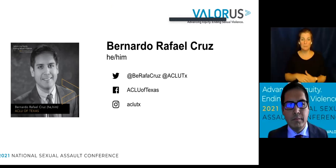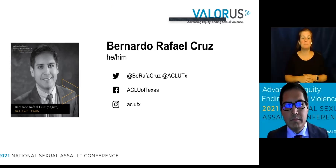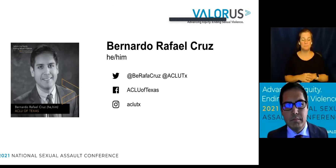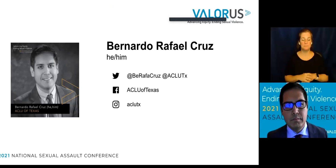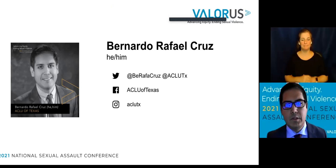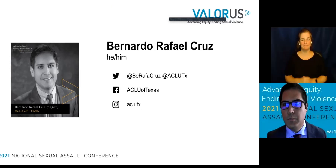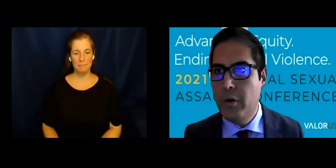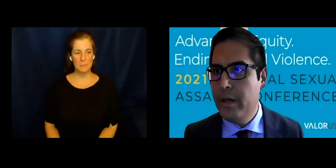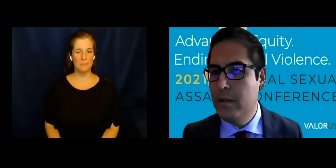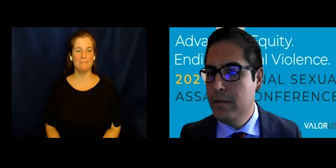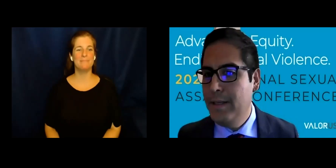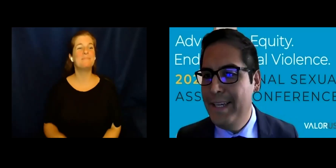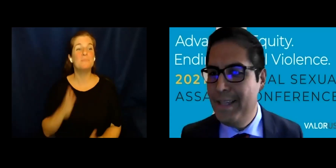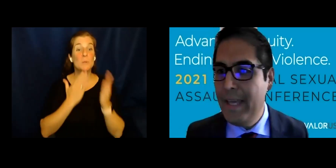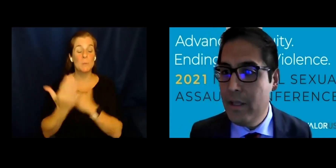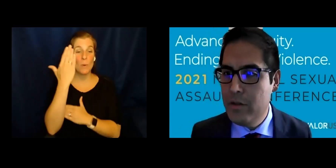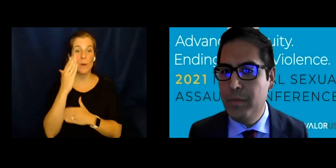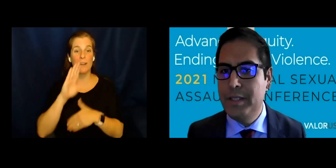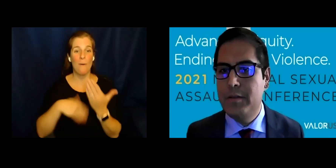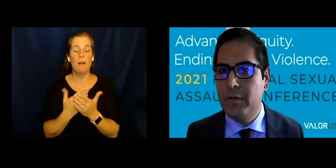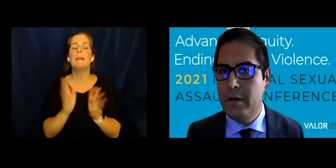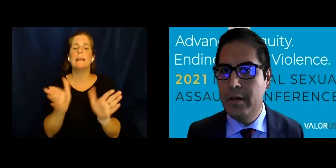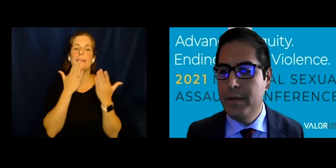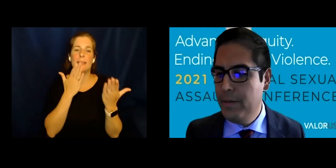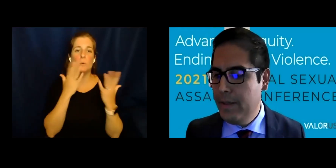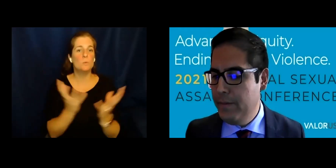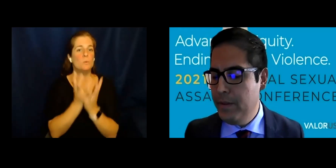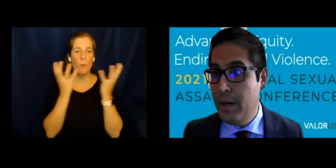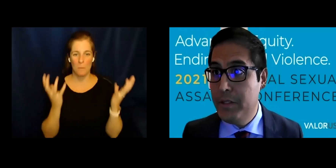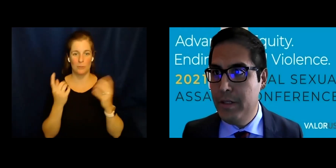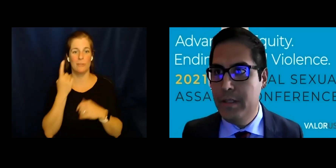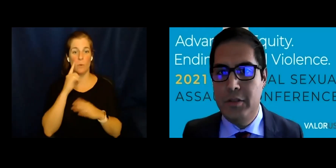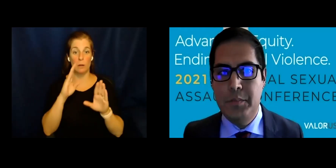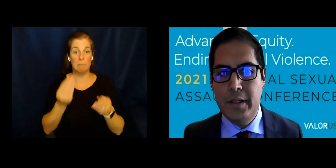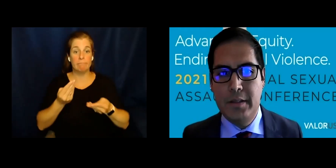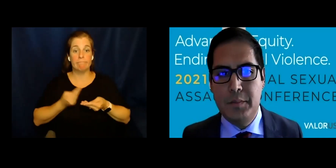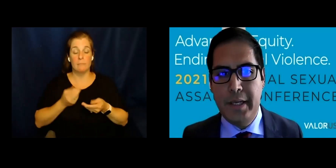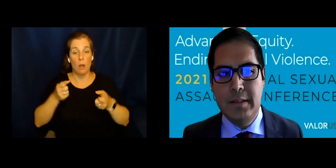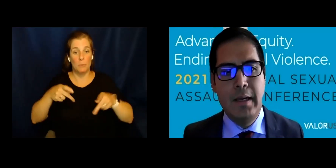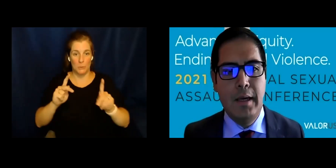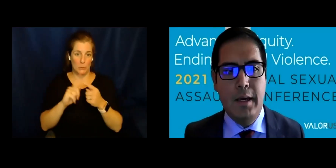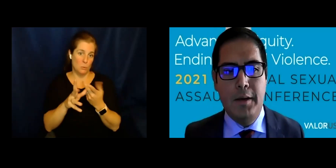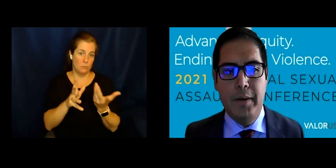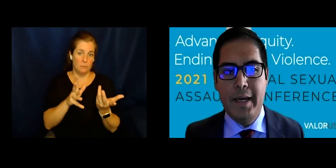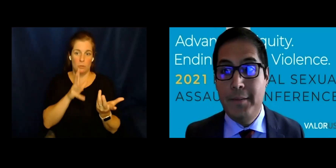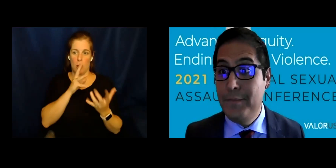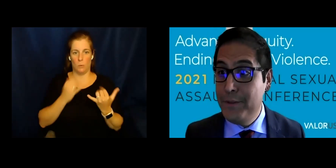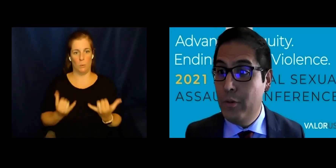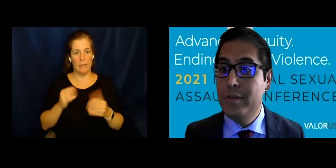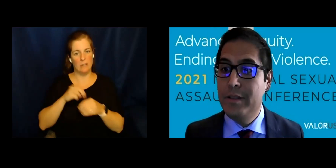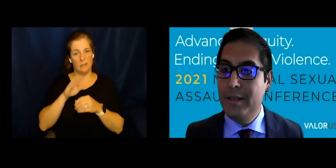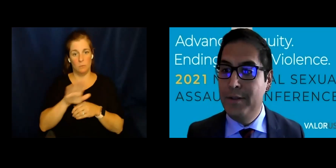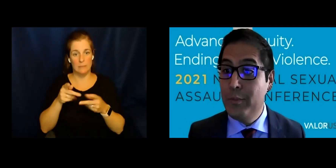a Bernardo Rafael Cruz. Buenos días a todos y muchas gracias por darme la oportunidad de hablar